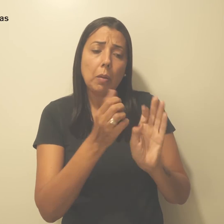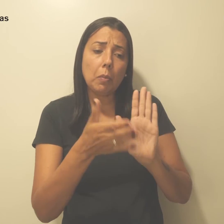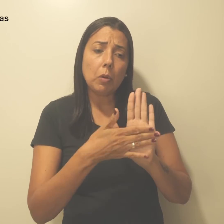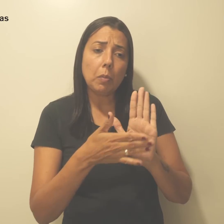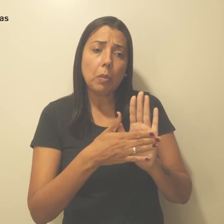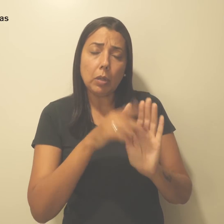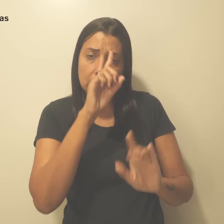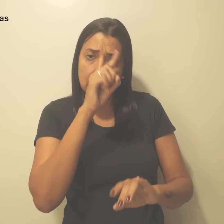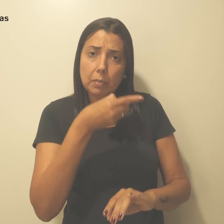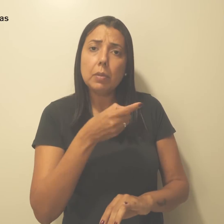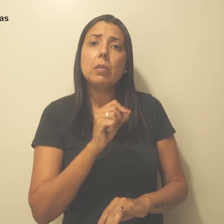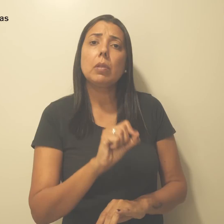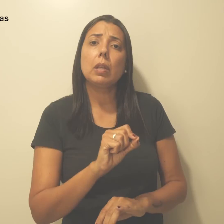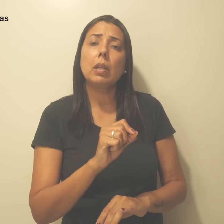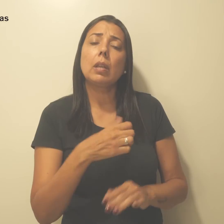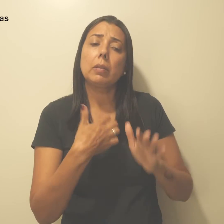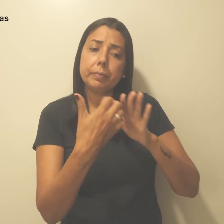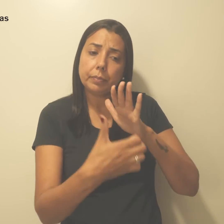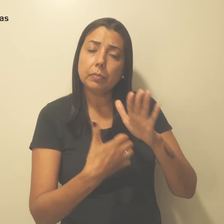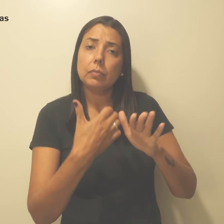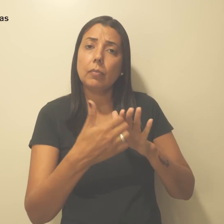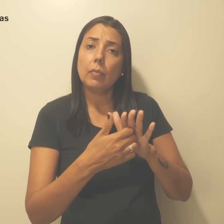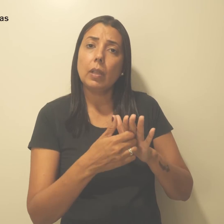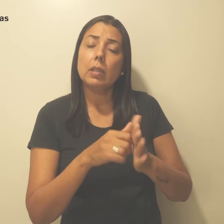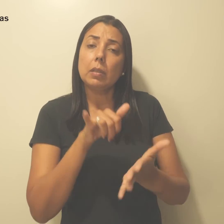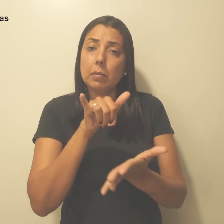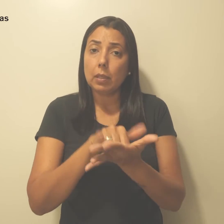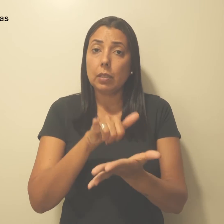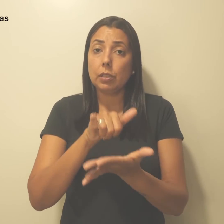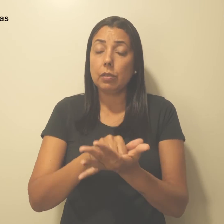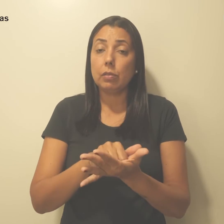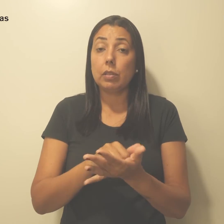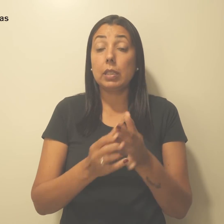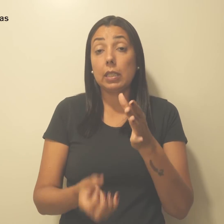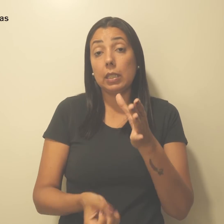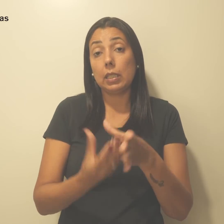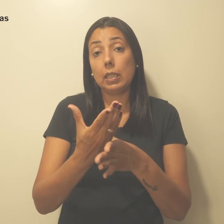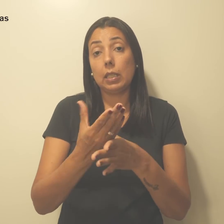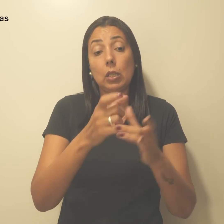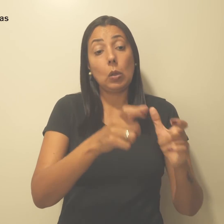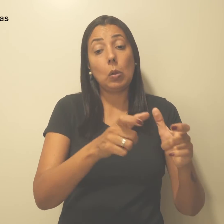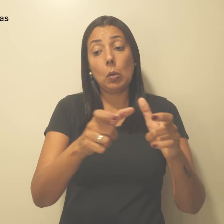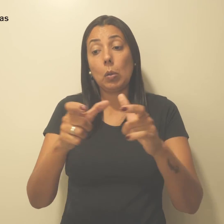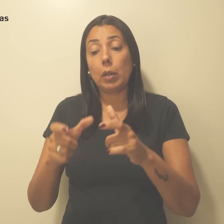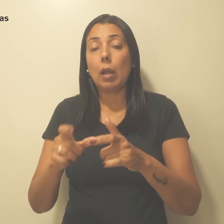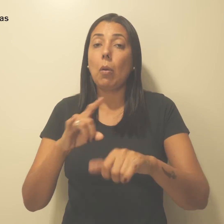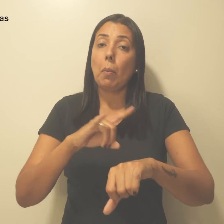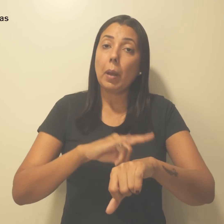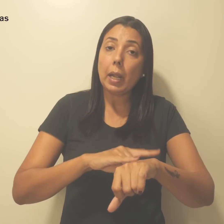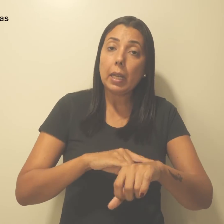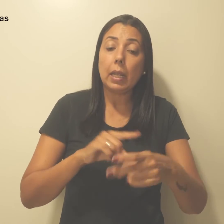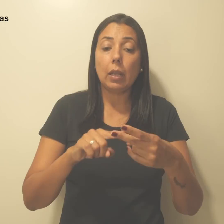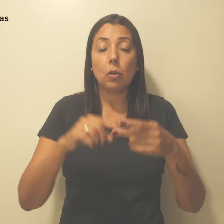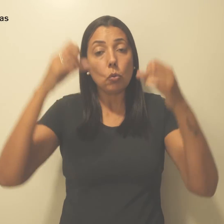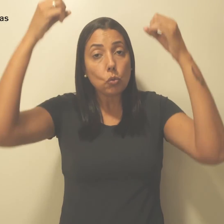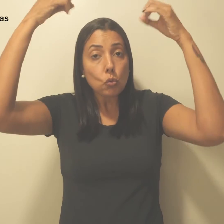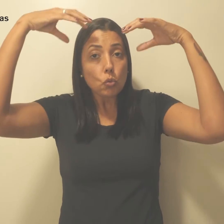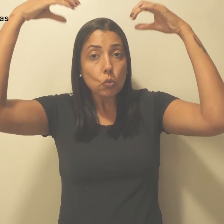determina que as empresas, por aplicativo, criem pontos com sanitários, chuveiros individuais,